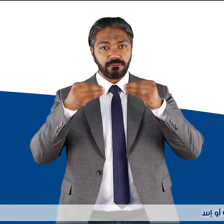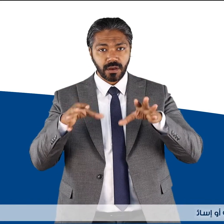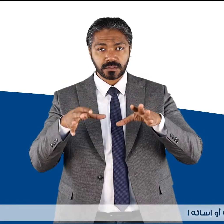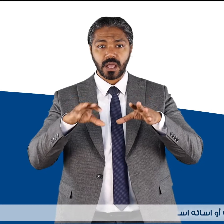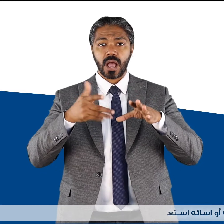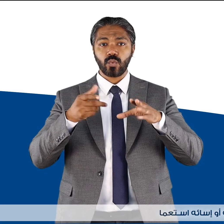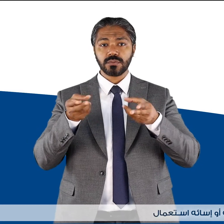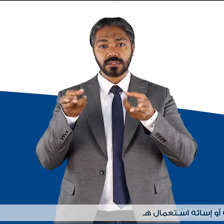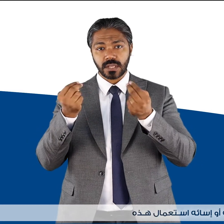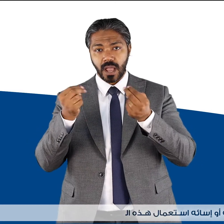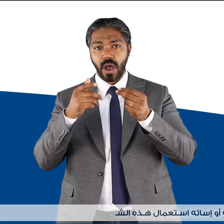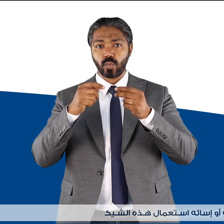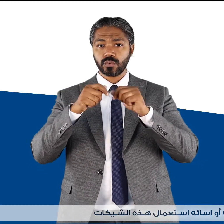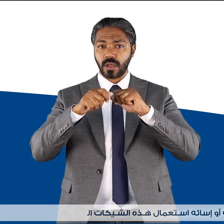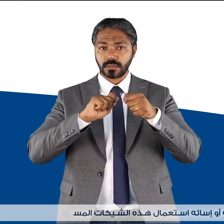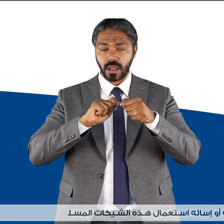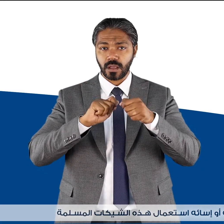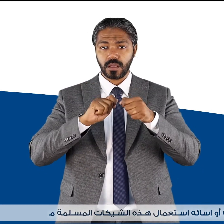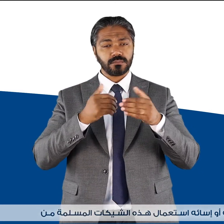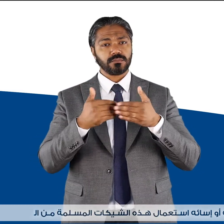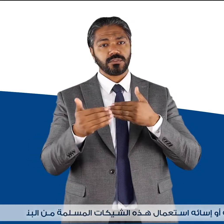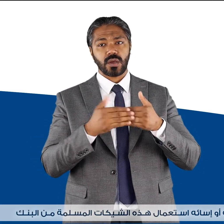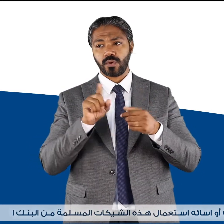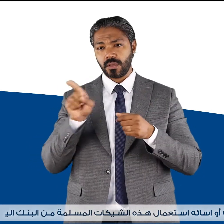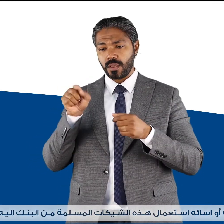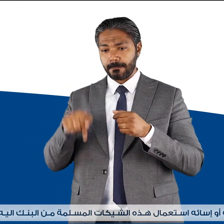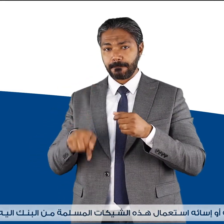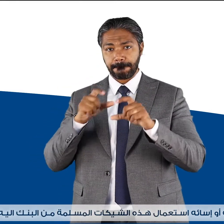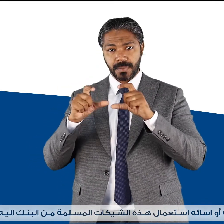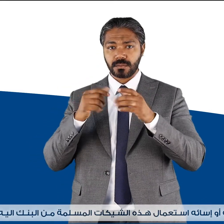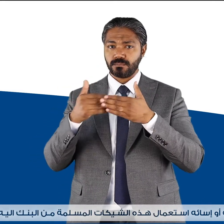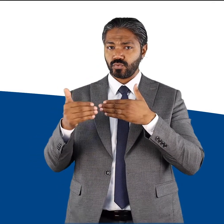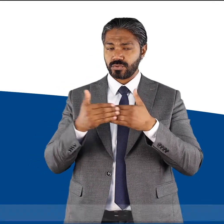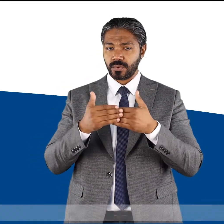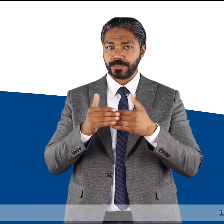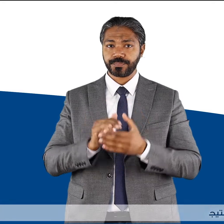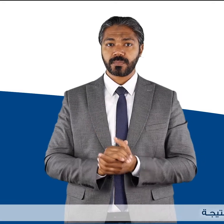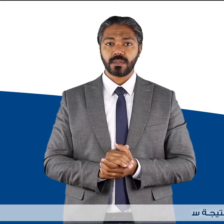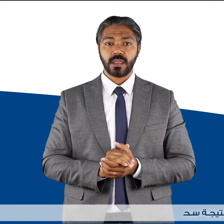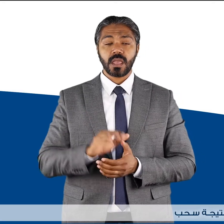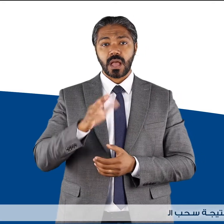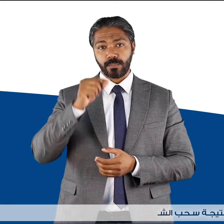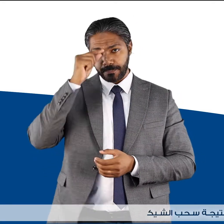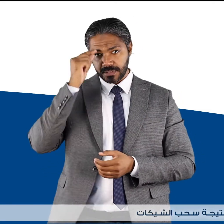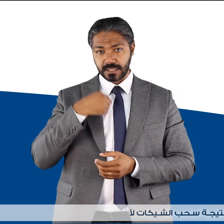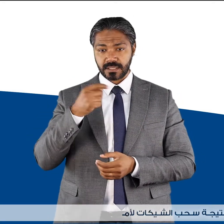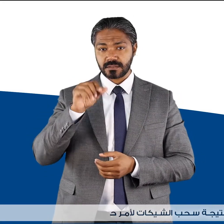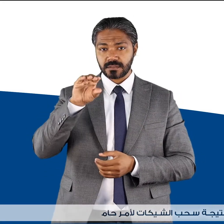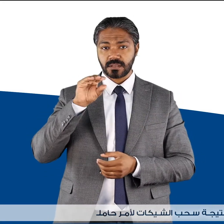إساءة استعمال هذه الشيكات المسلمة من البنك إليه أو إليهم أو نتيجة سحب الشيكات لأمر حامله